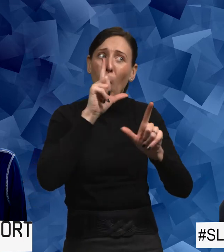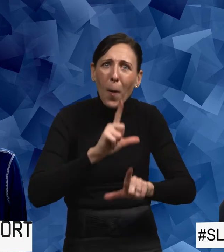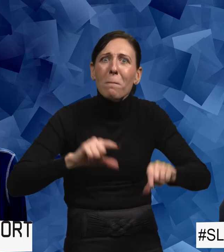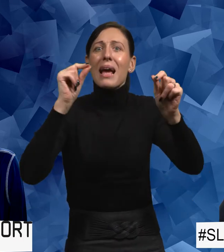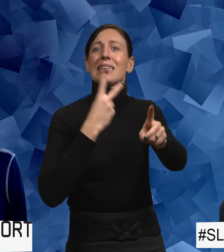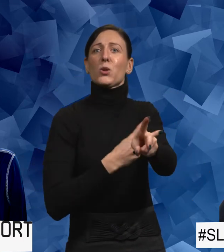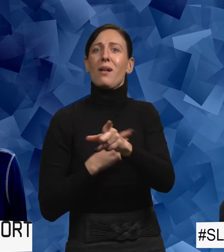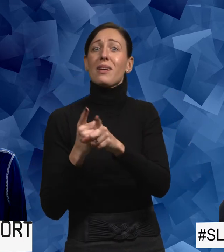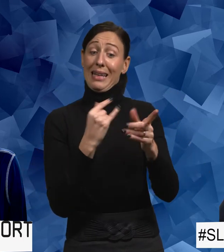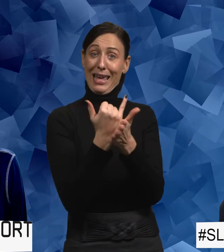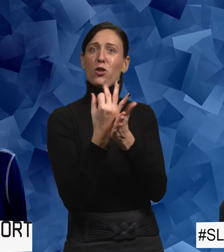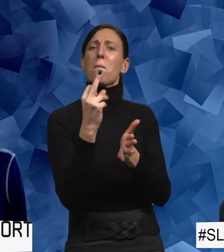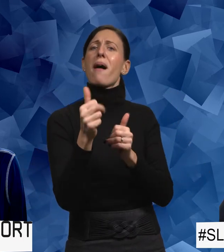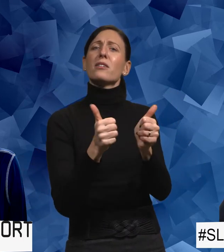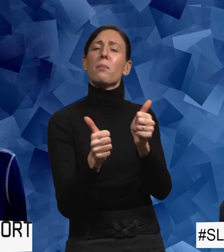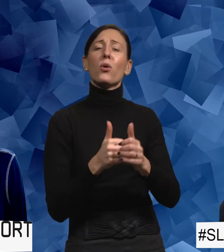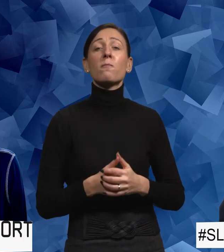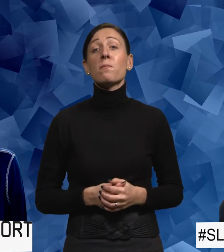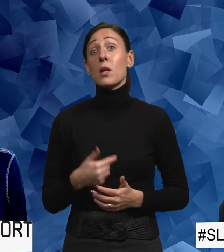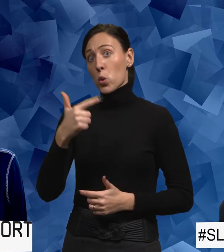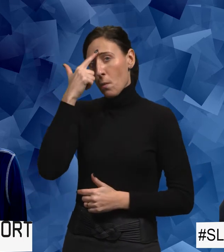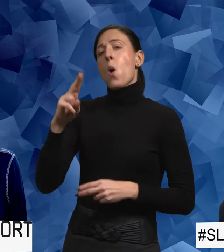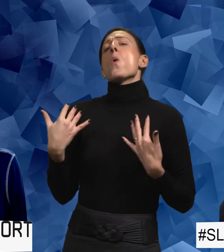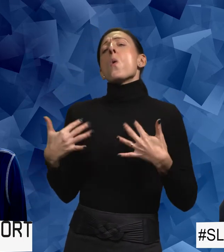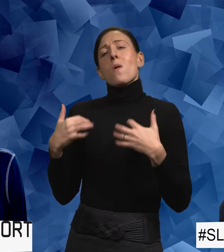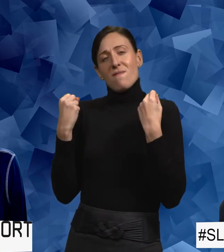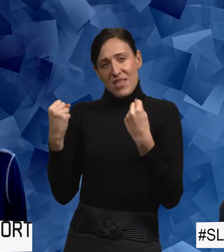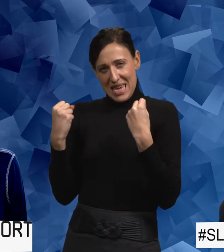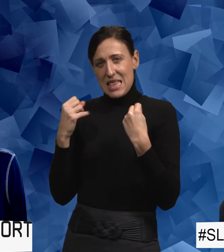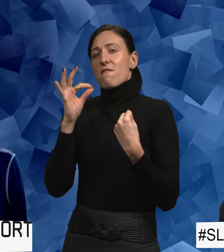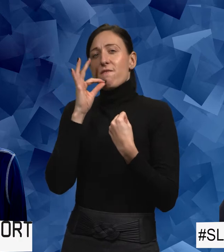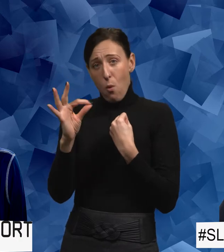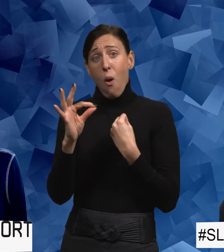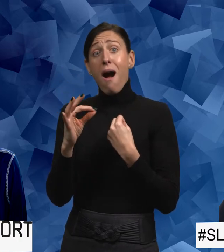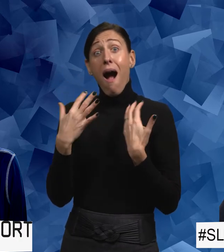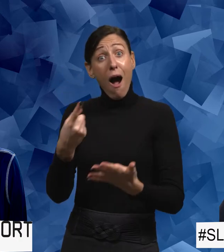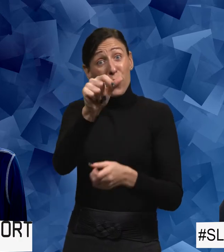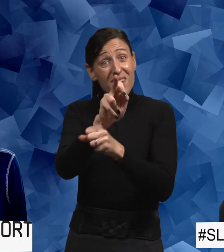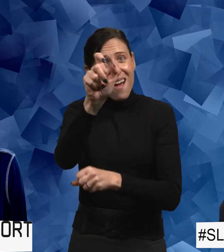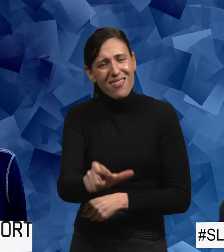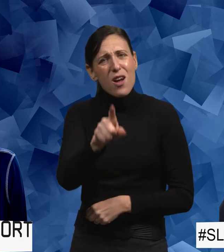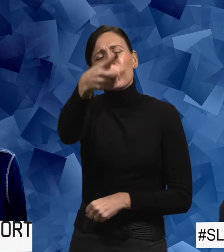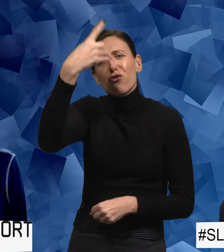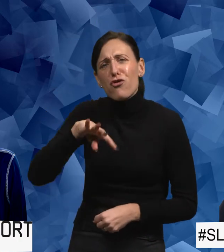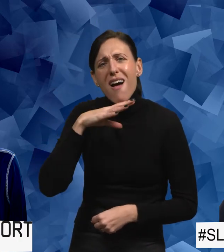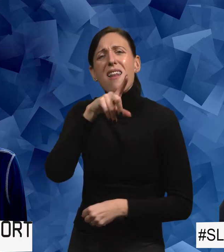upptäcka sexuella trakasserier inom parasporten? Jag tror att det är jätteviktigt att fråga. Är du tränare, är du förälder, så